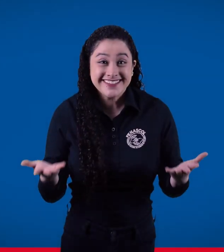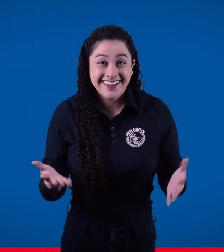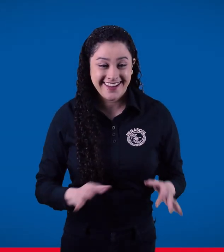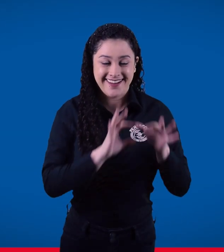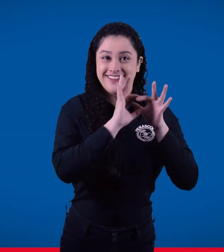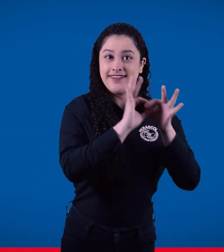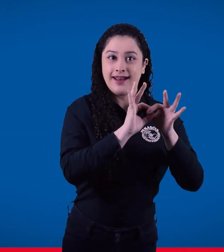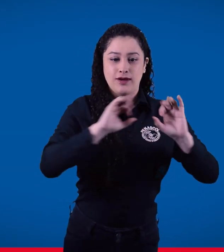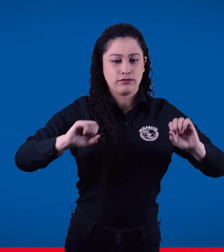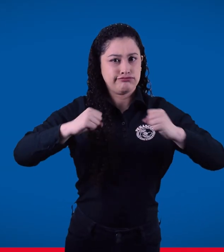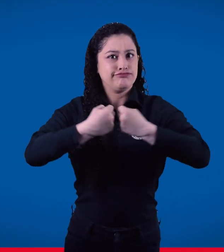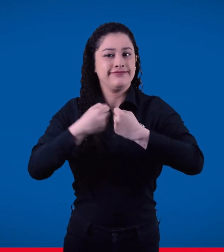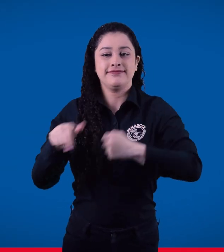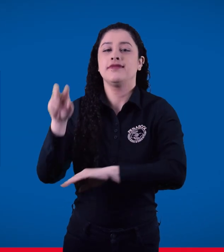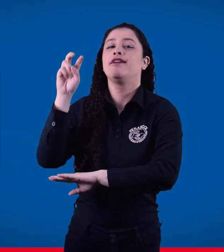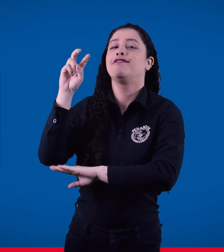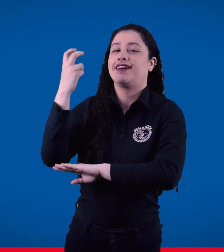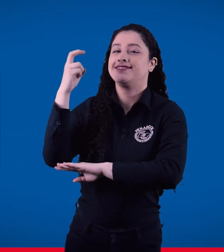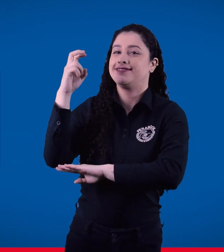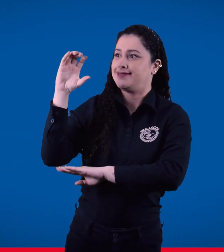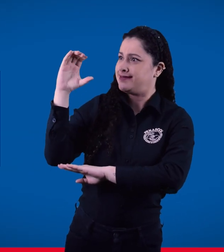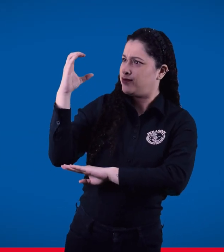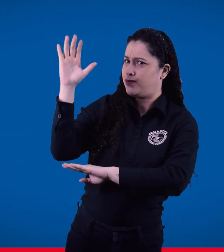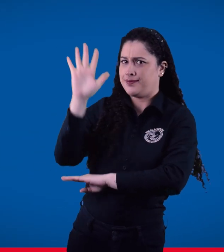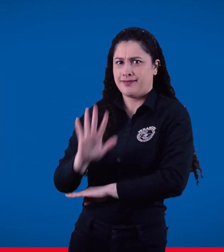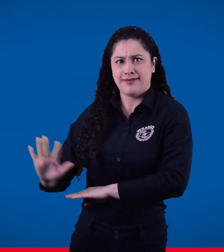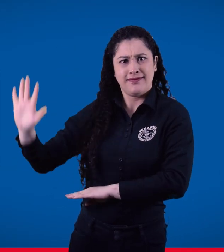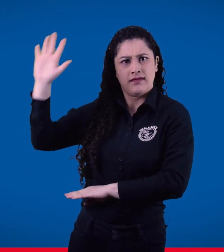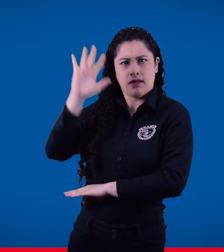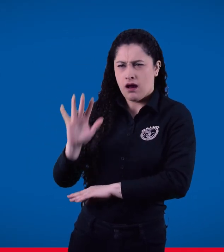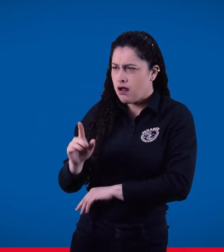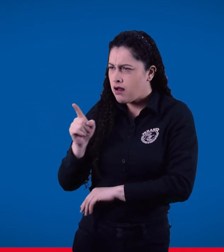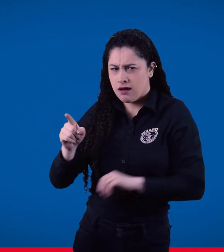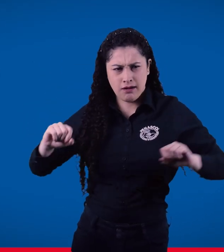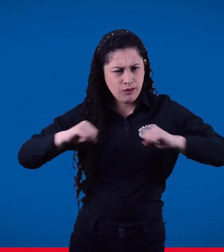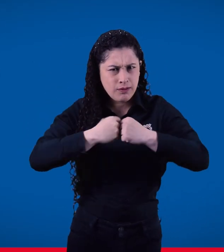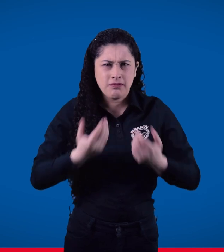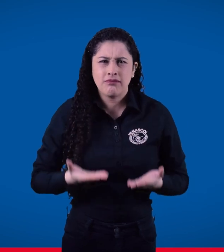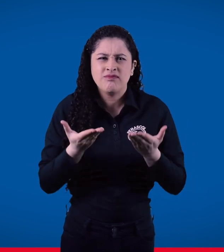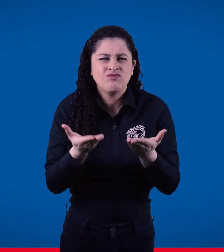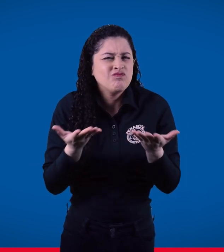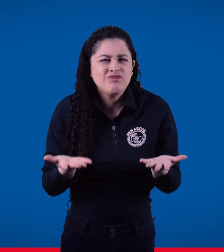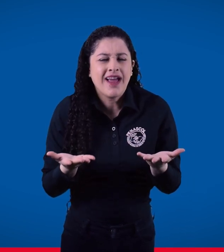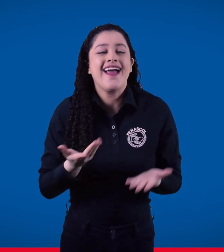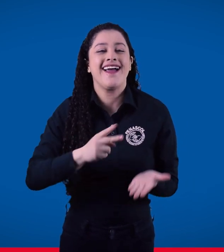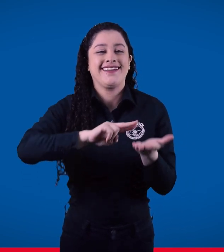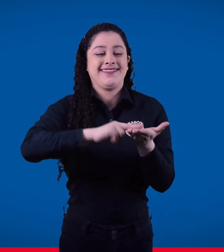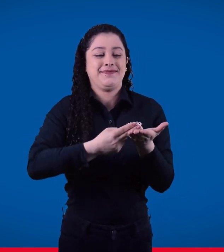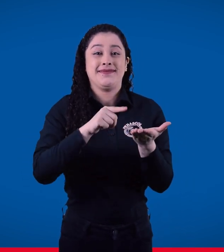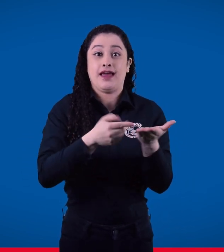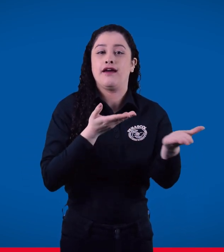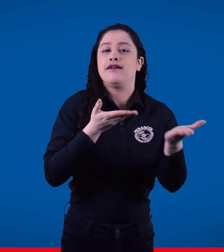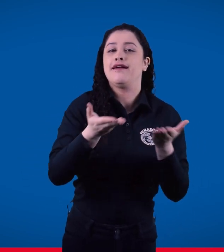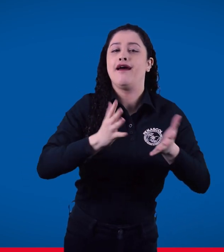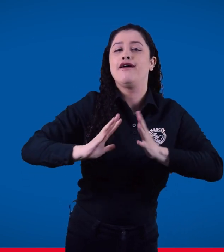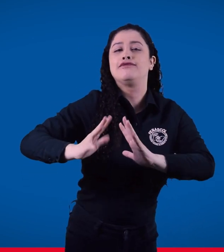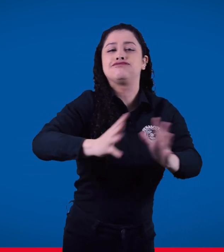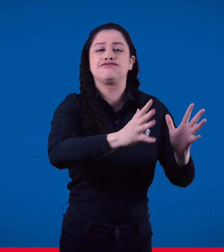El convenio entre FENASCOL y la Fiscalía General de la Nación es para prestar el servicio de interpretación a las personas